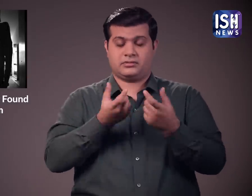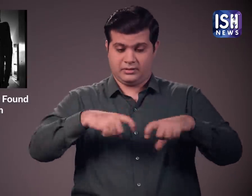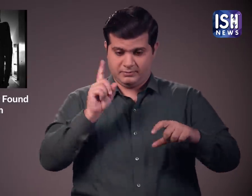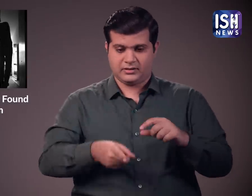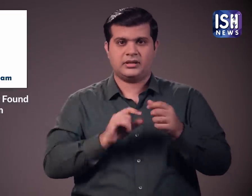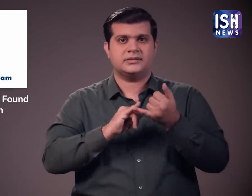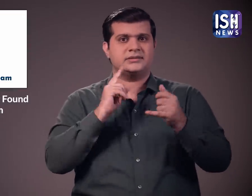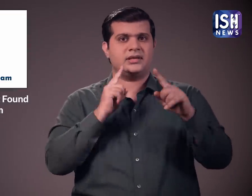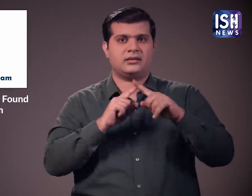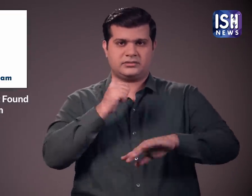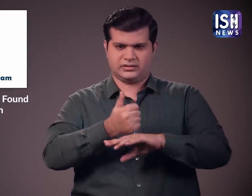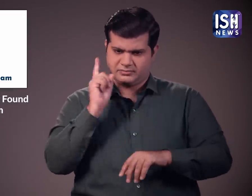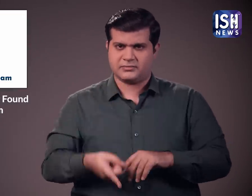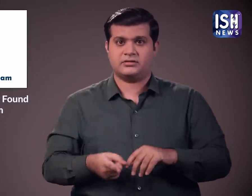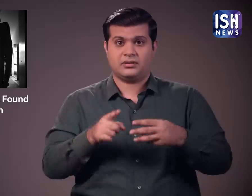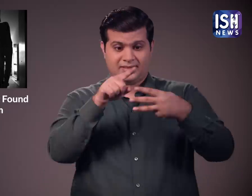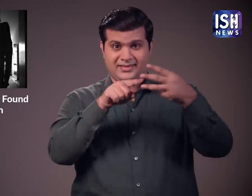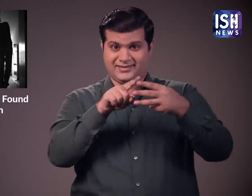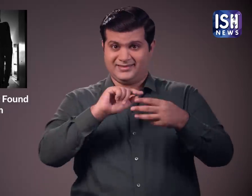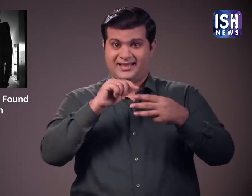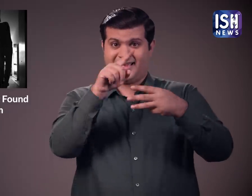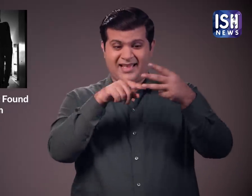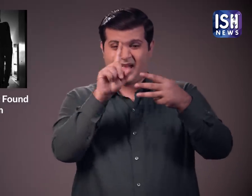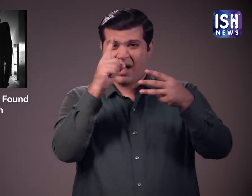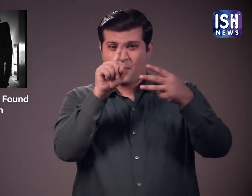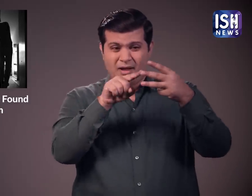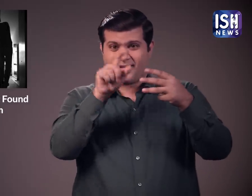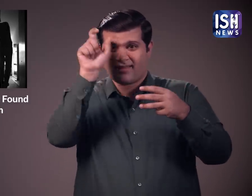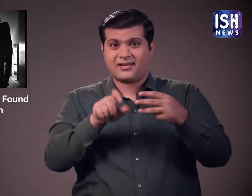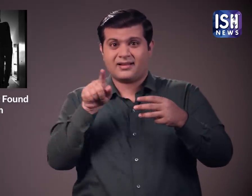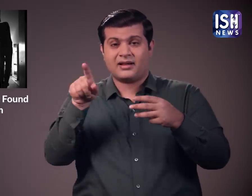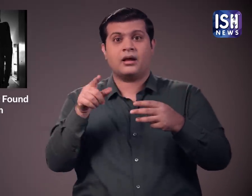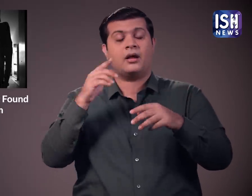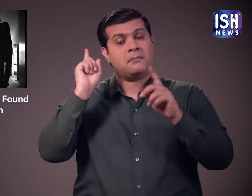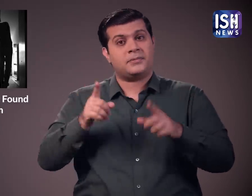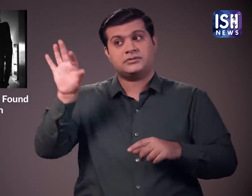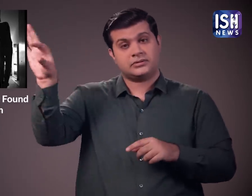चात्रों ने एक विशेष जाच दल के गठन की मांग की जिसमें सुप्रीम कोट के एक पूर्वन यायदेश शामिल